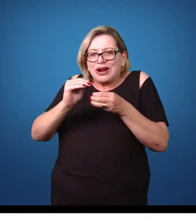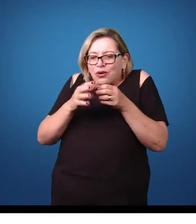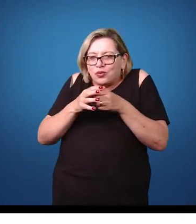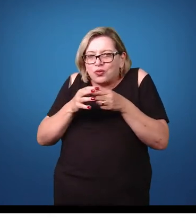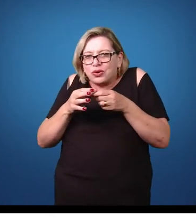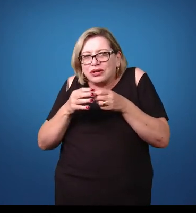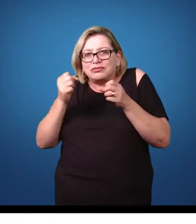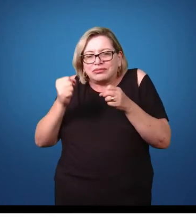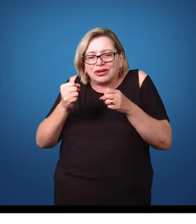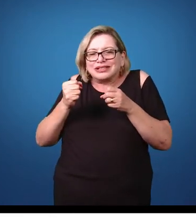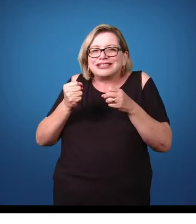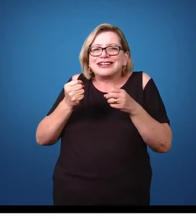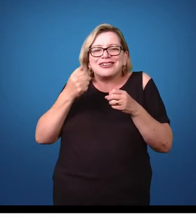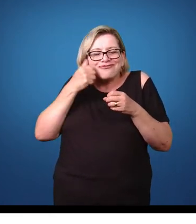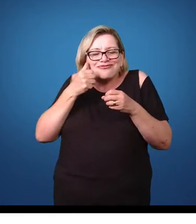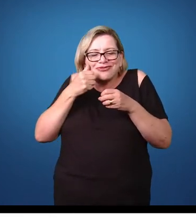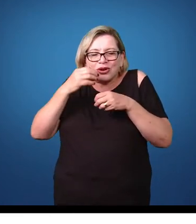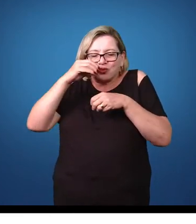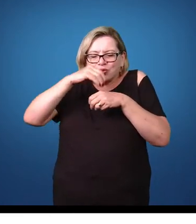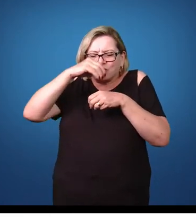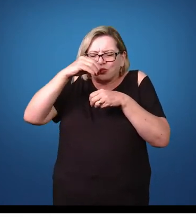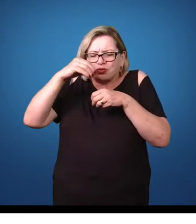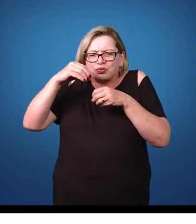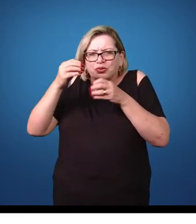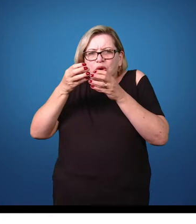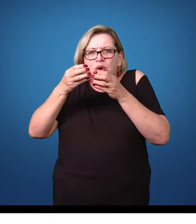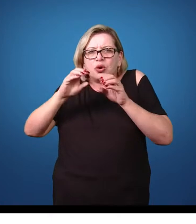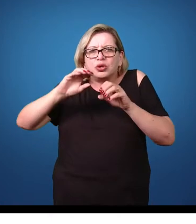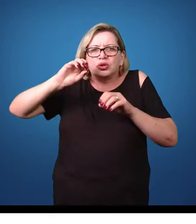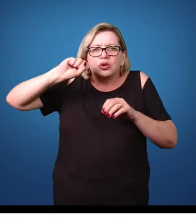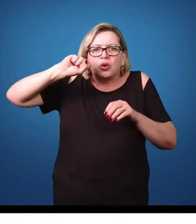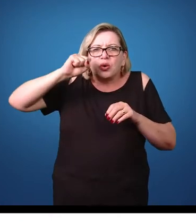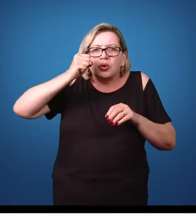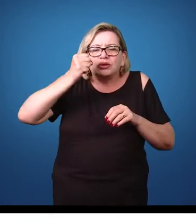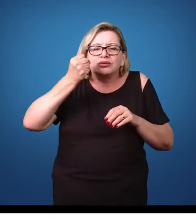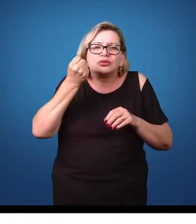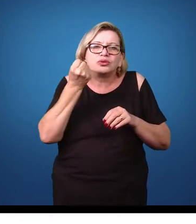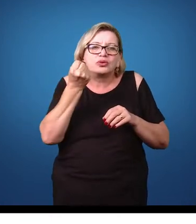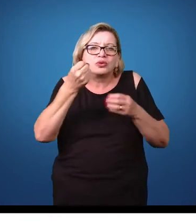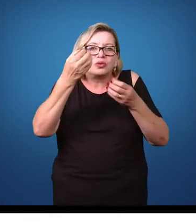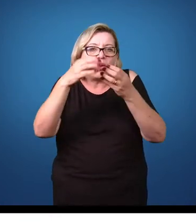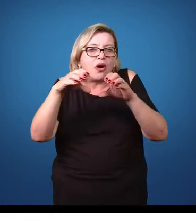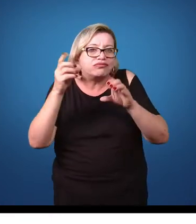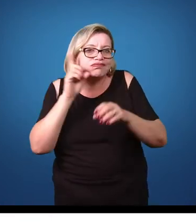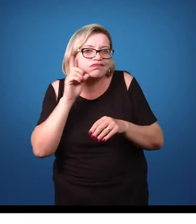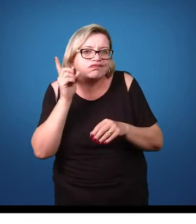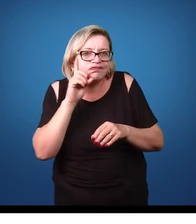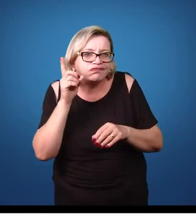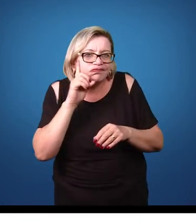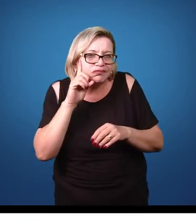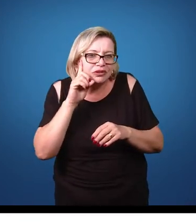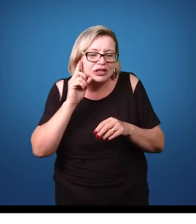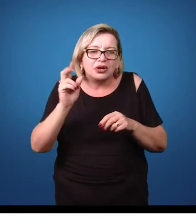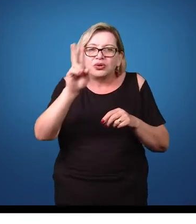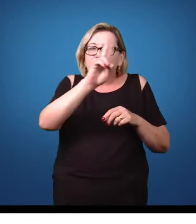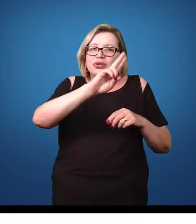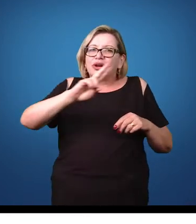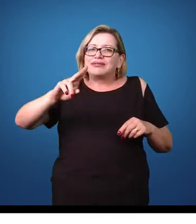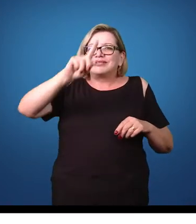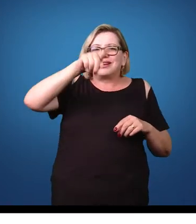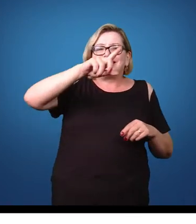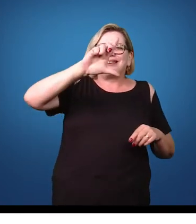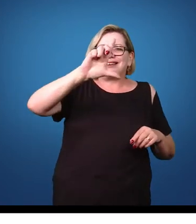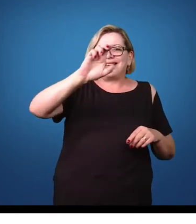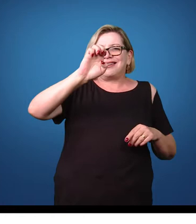ovo depositar, no caso as fêmeas, podem ovo depositar até oito ovos por dia. Os ovos são chamados de